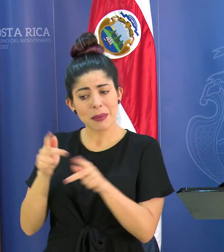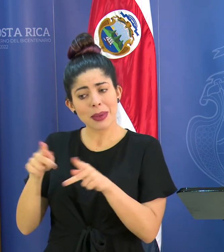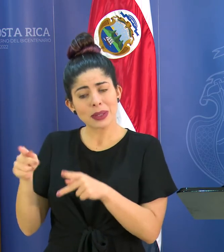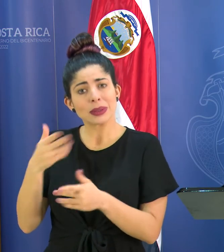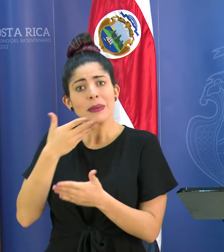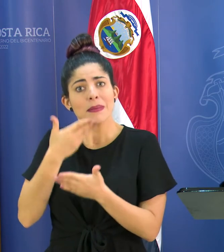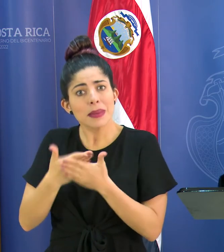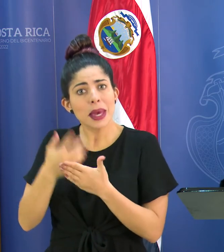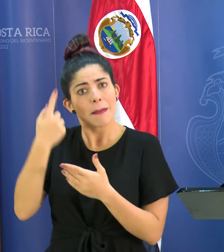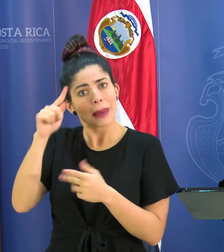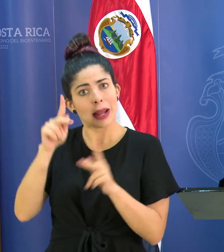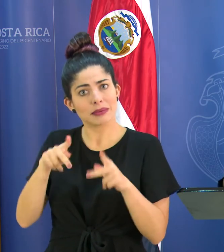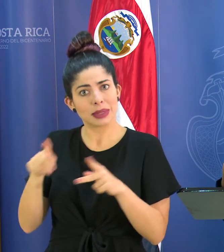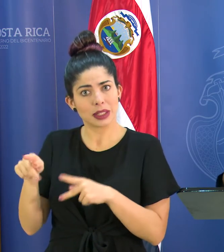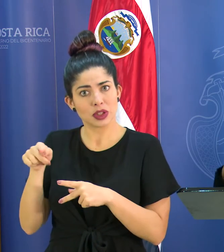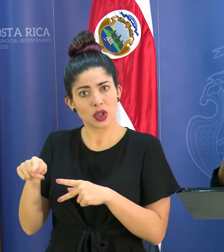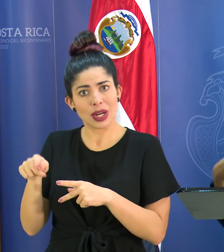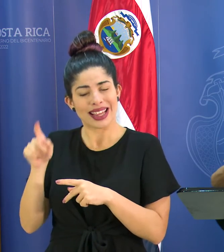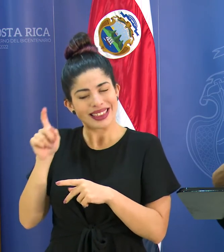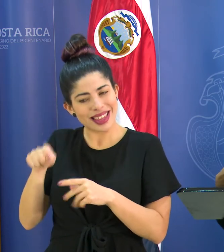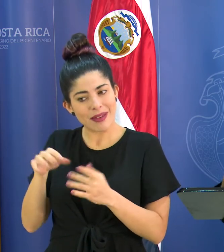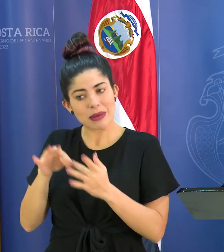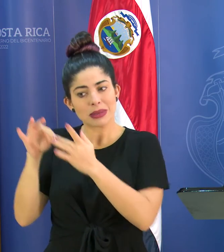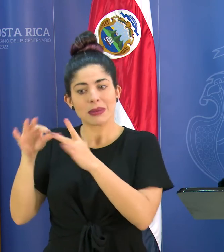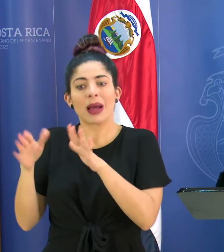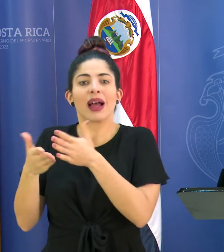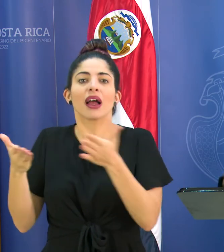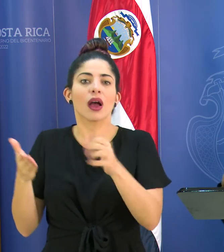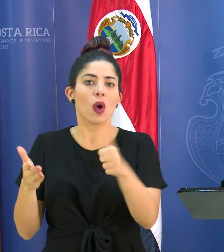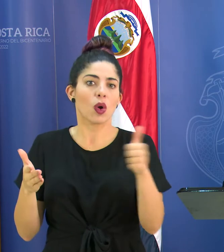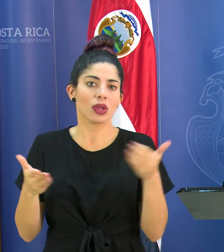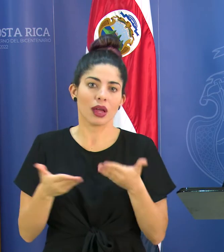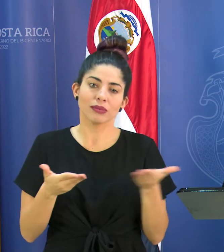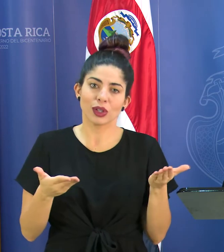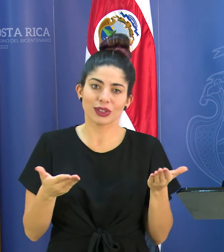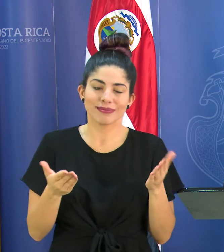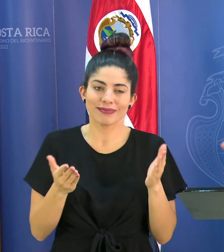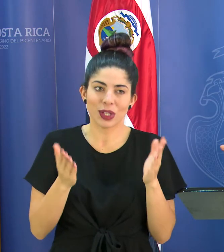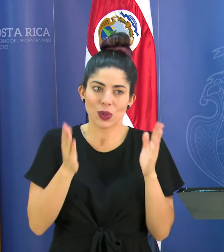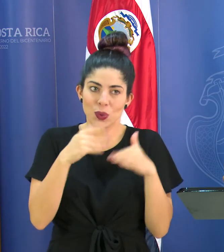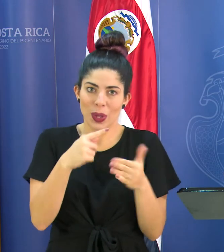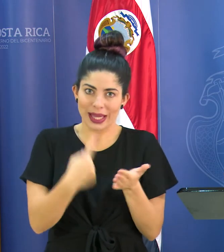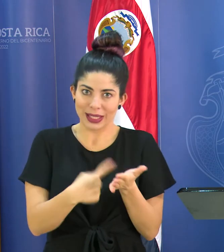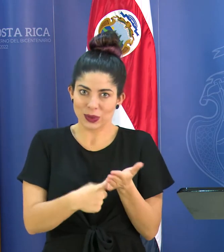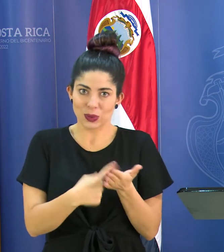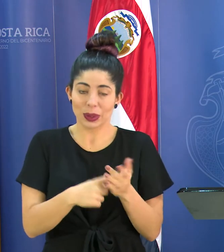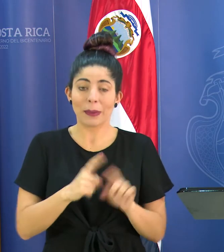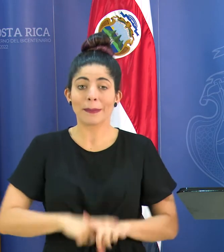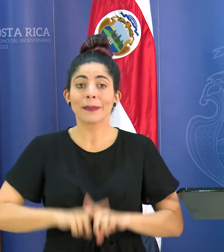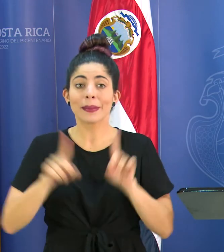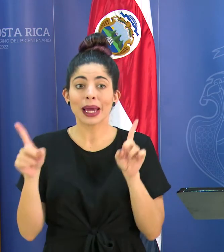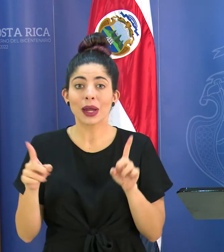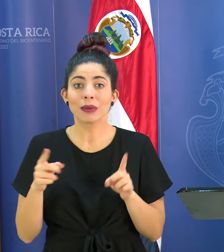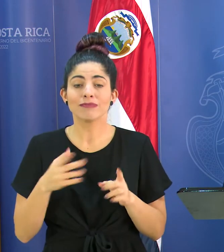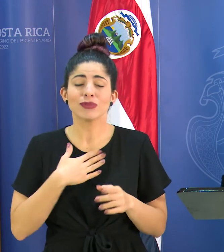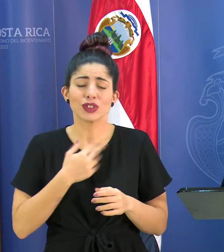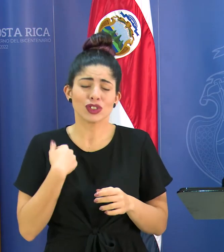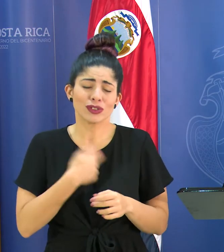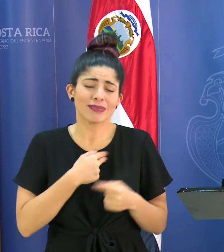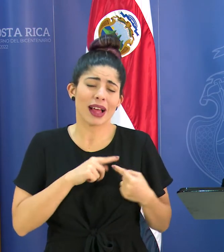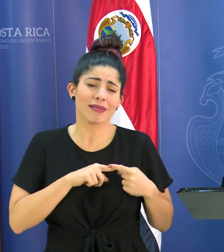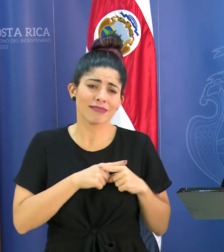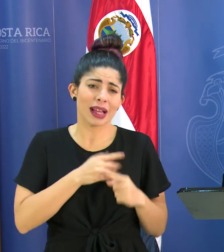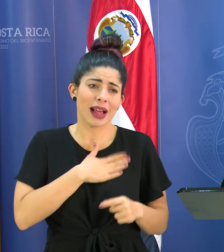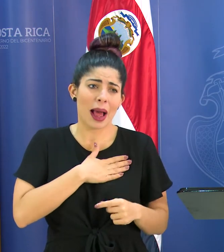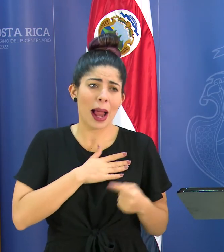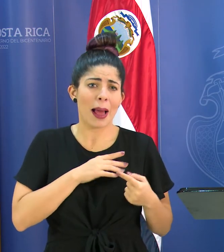bienestar de las personas tiene que estar por encima de todo entonces digamos ahí no hay un punto de discusión sin embargo lamentamos tener que